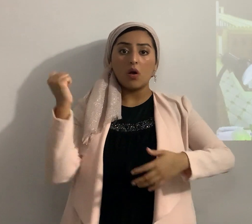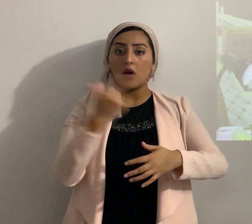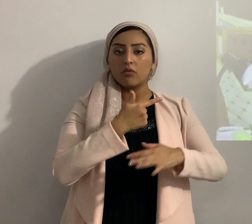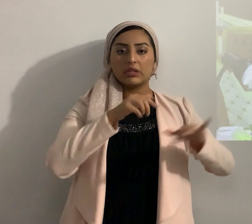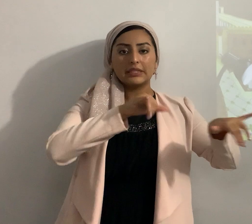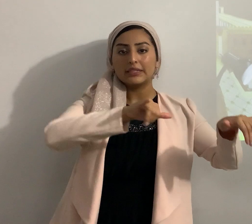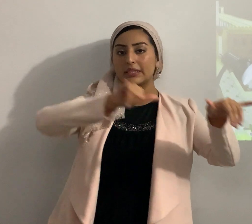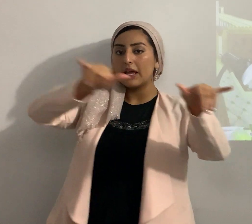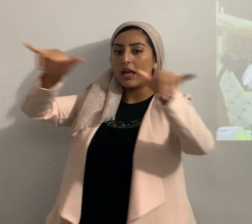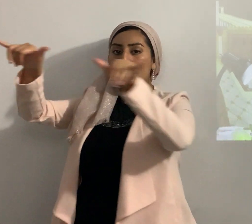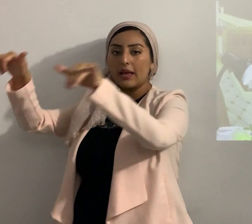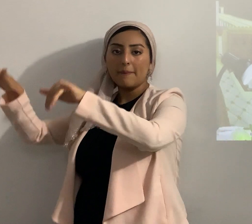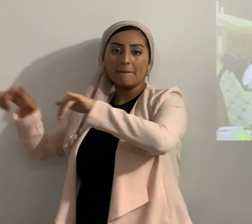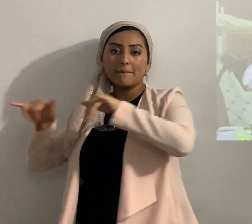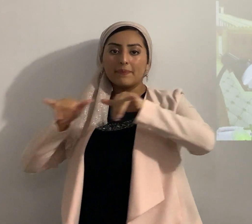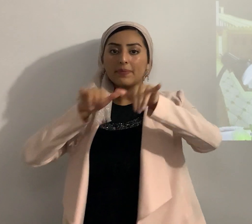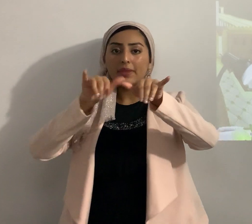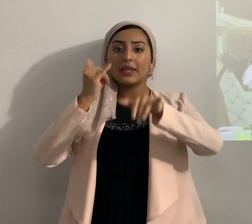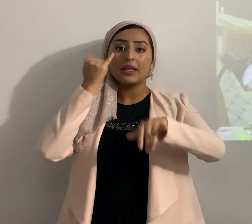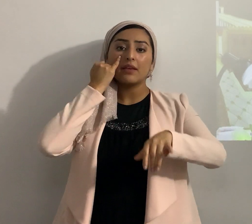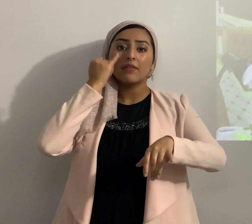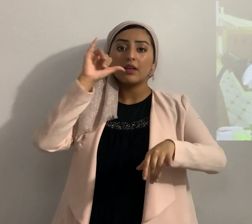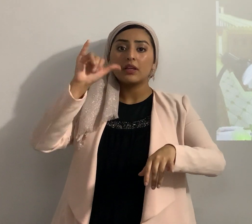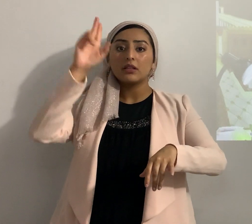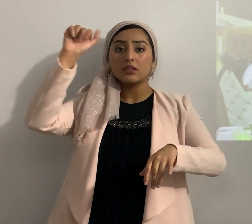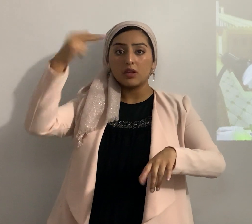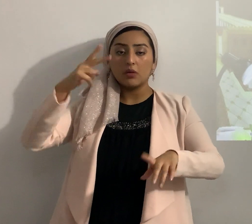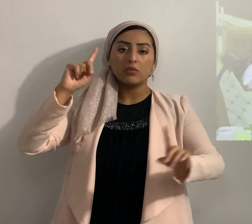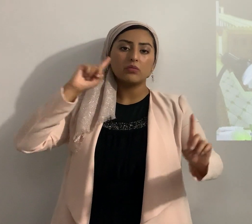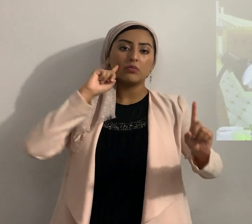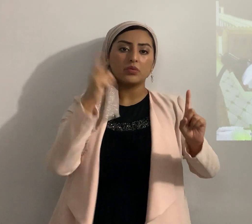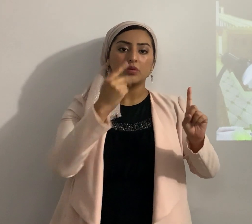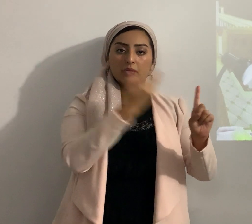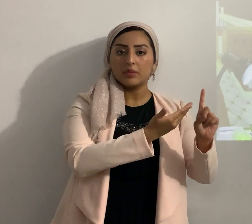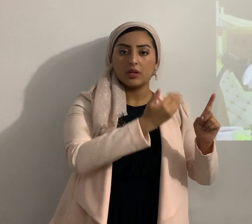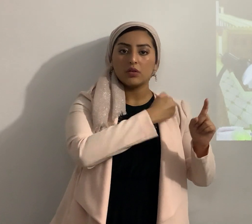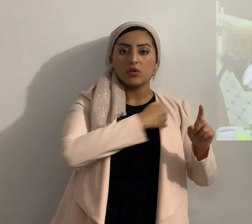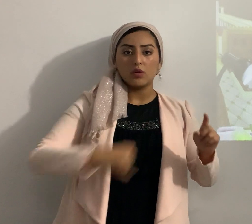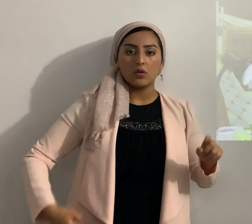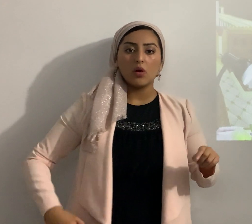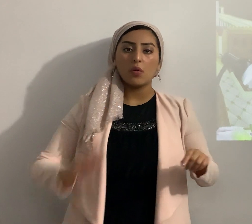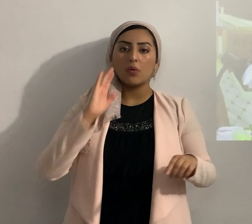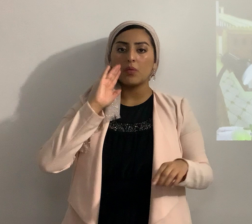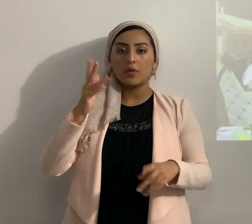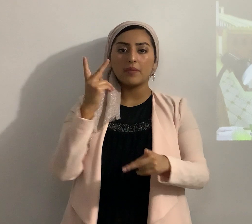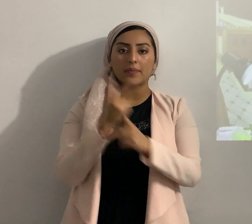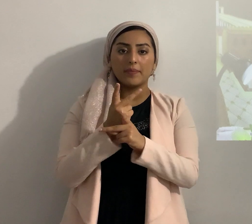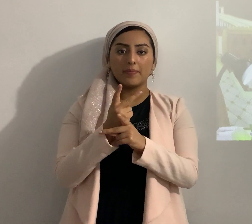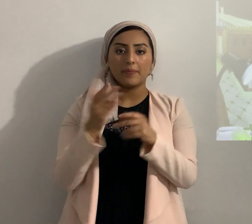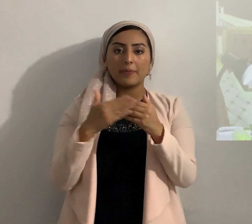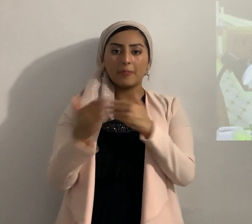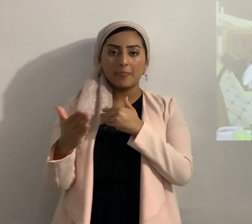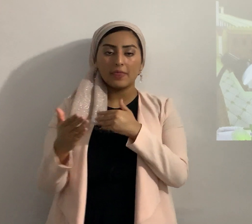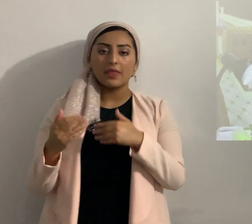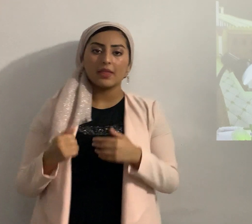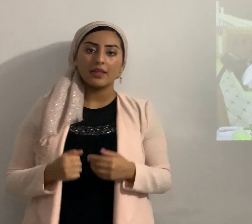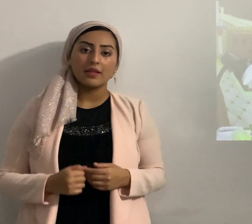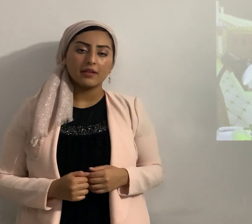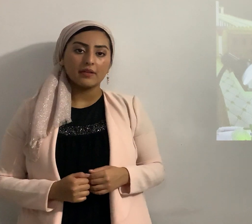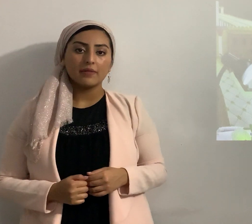misma suerte si Yahweh le daba la orden a Josué se iba a cumplir entonces como era una ruta